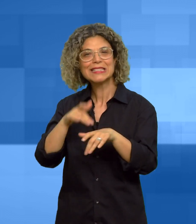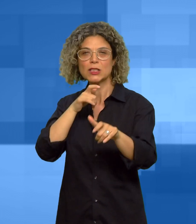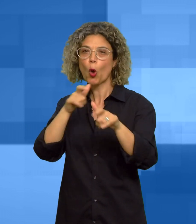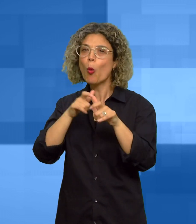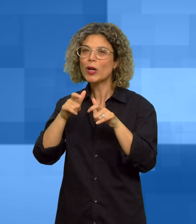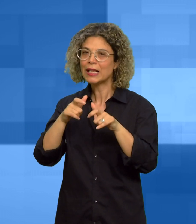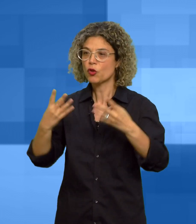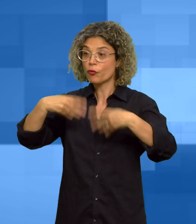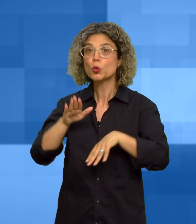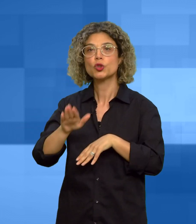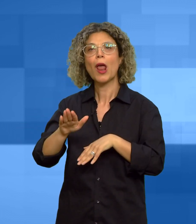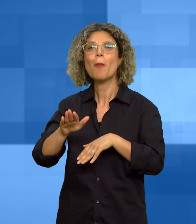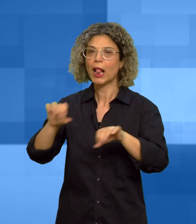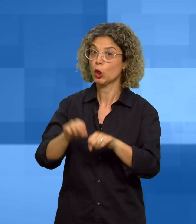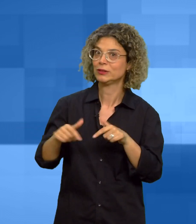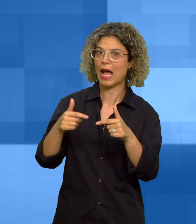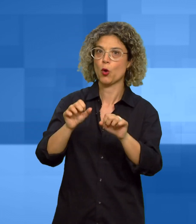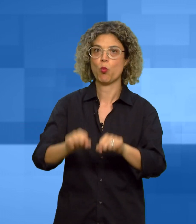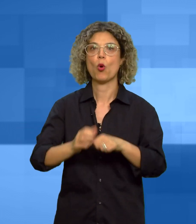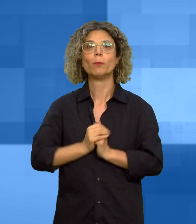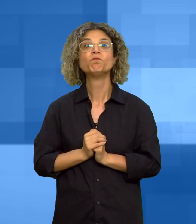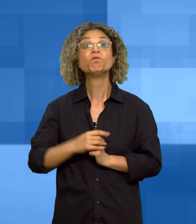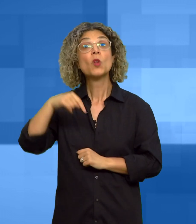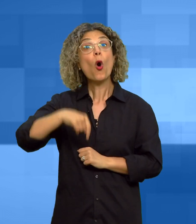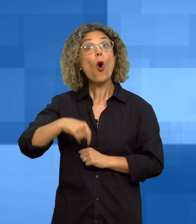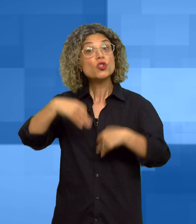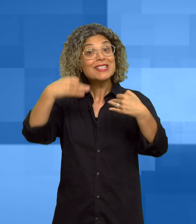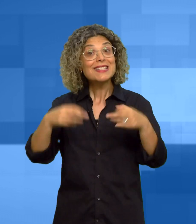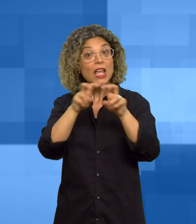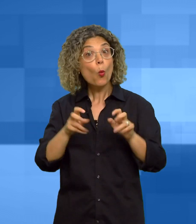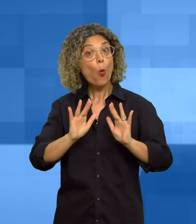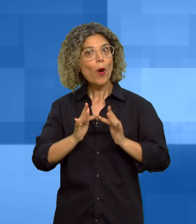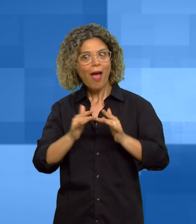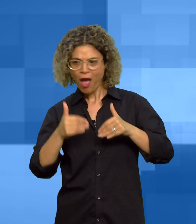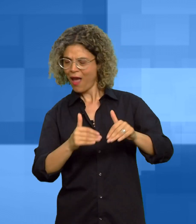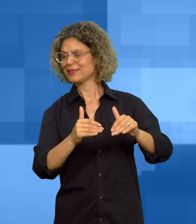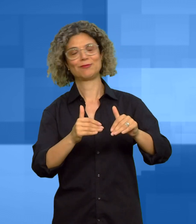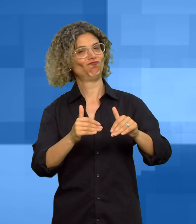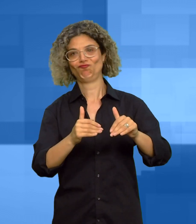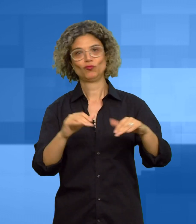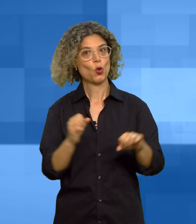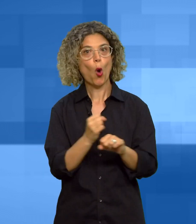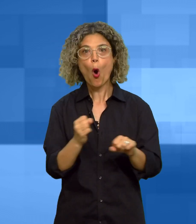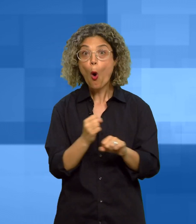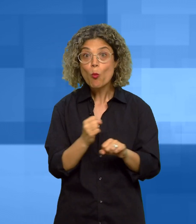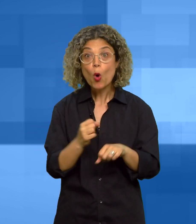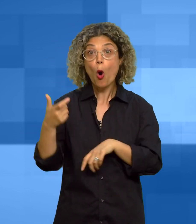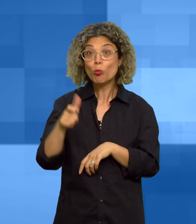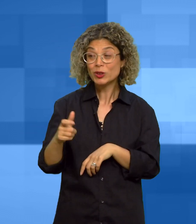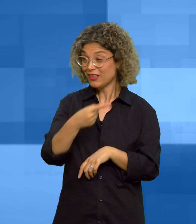servizi di comunicazione. Oggi la cybersicurezza non può essere trascurata. Soprattutto